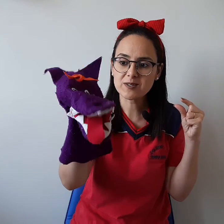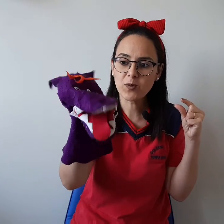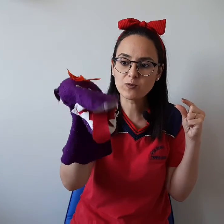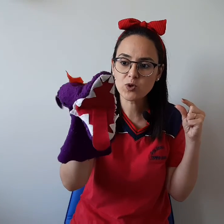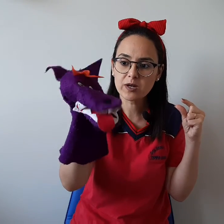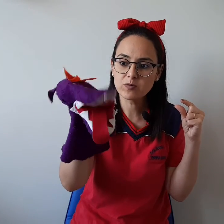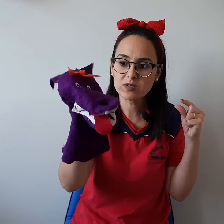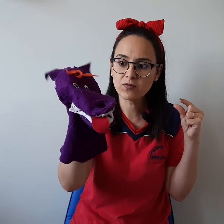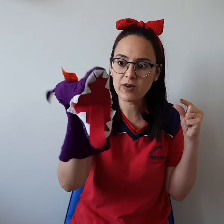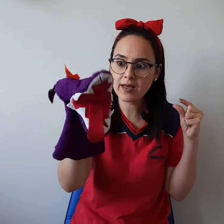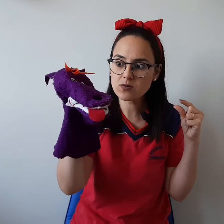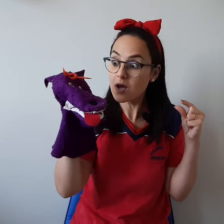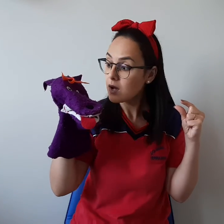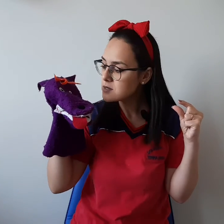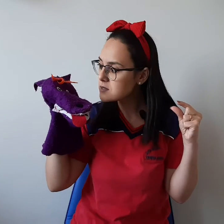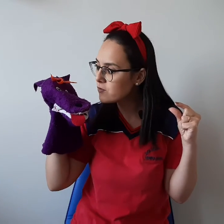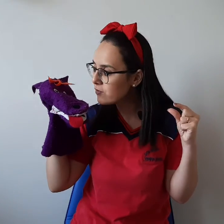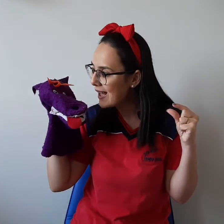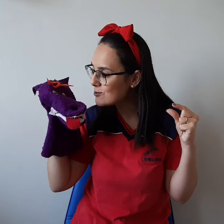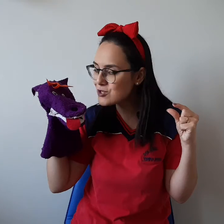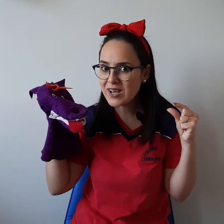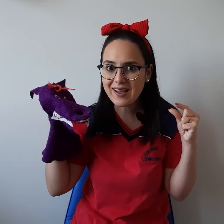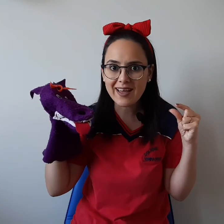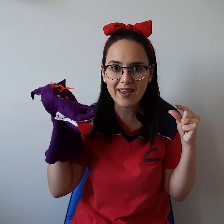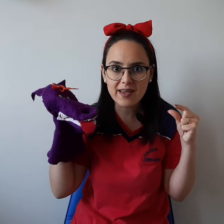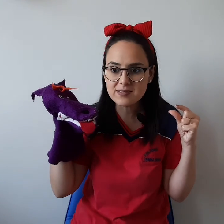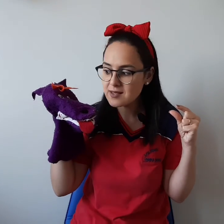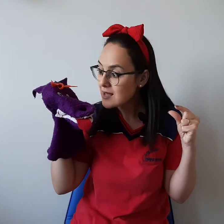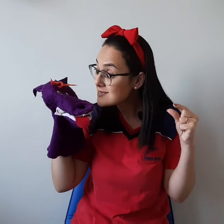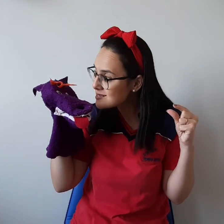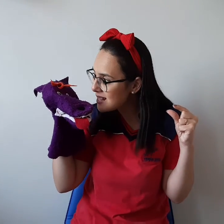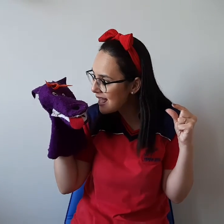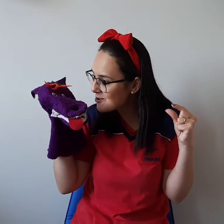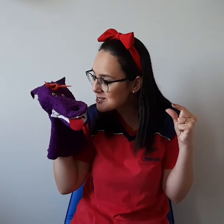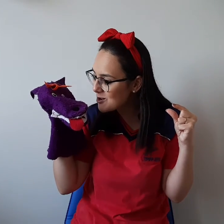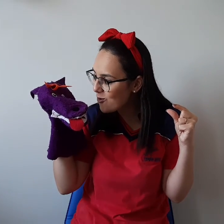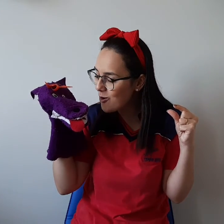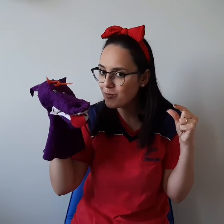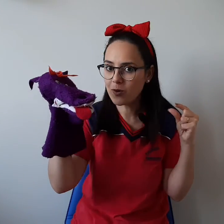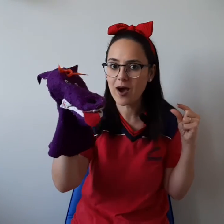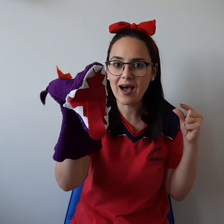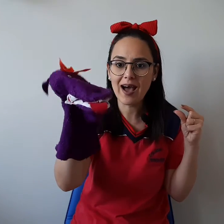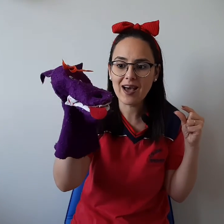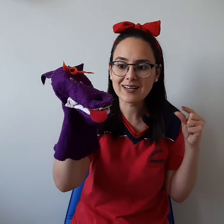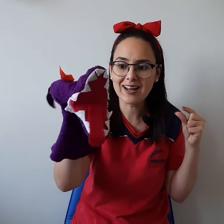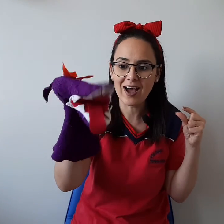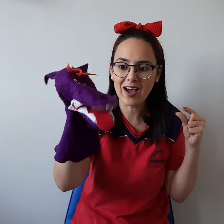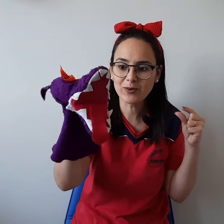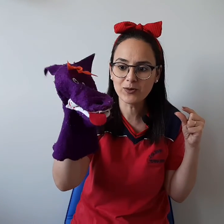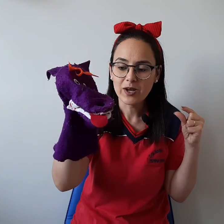Mas não é um só não São vários São vários jacarés Sério, seu lobo? Ah, claro